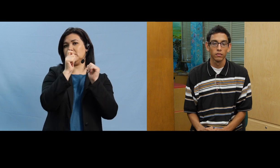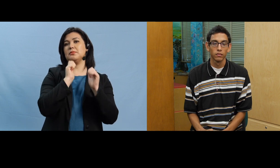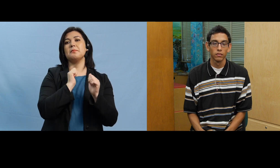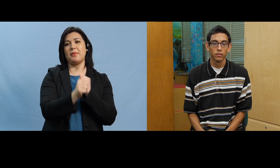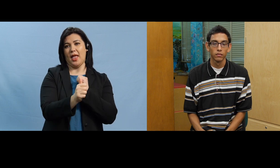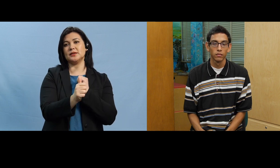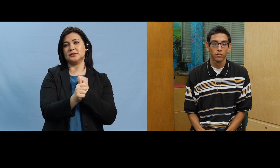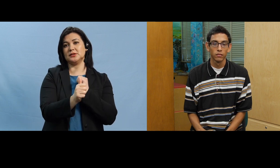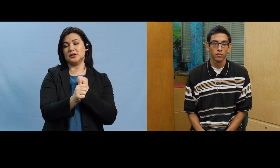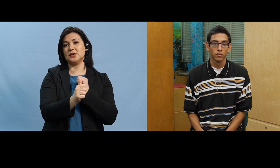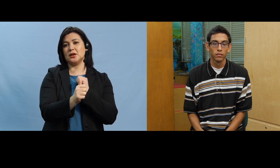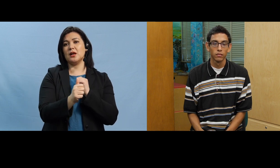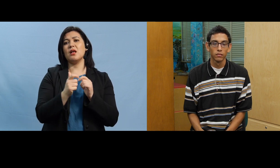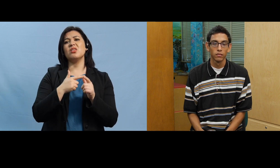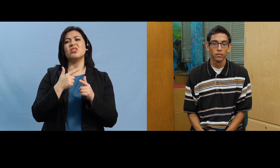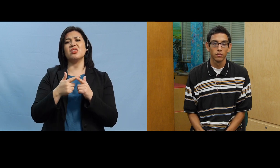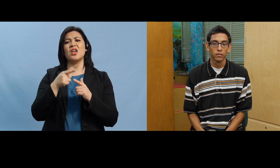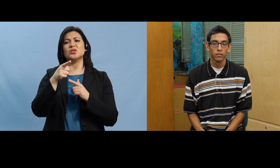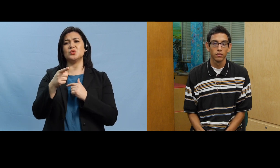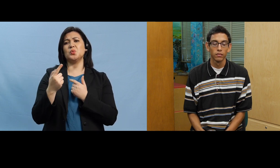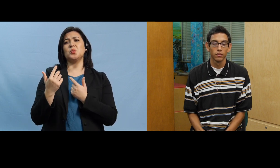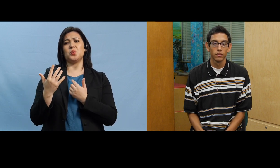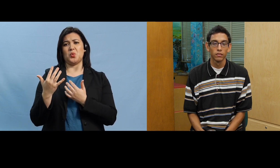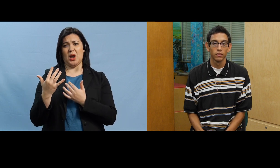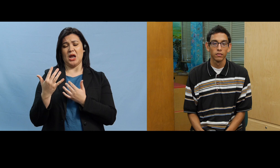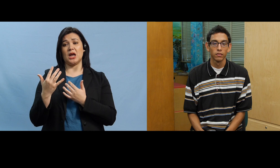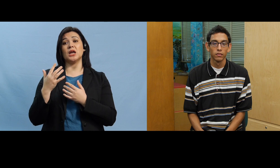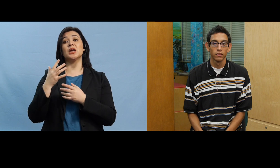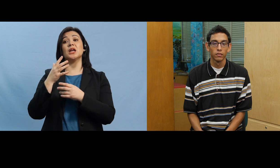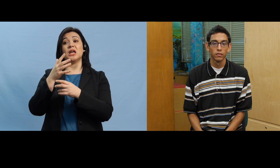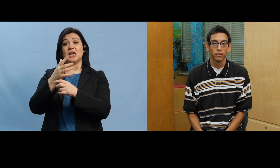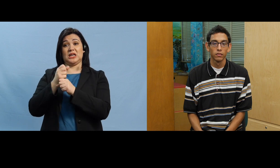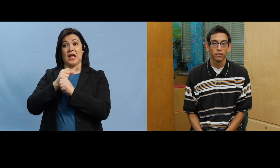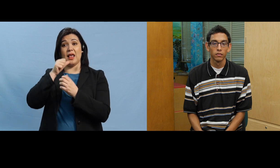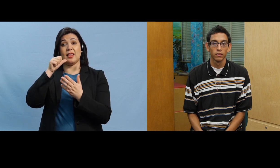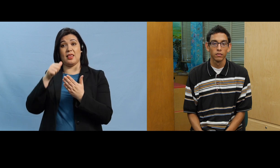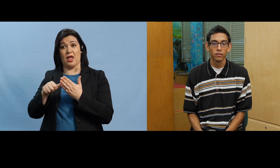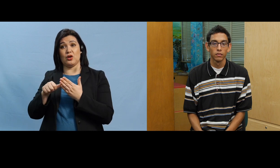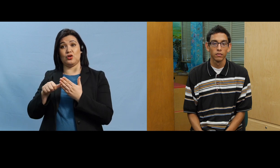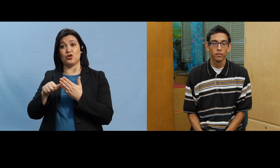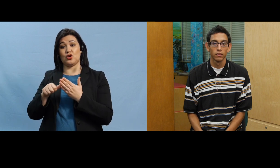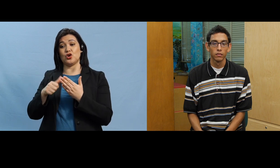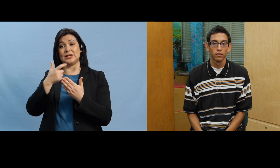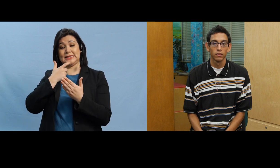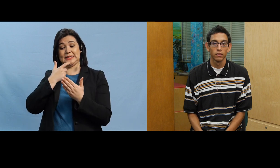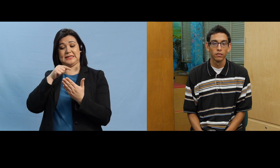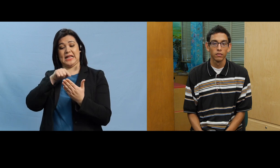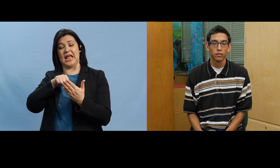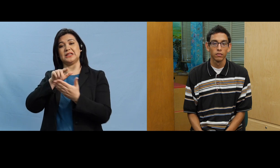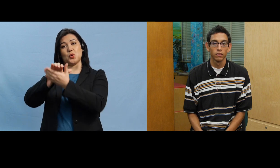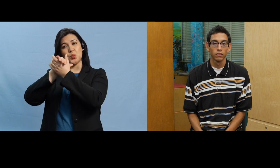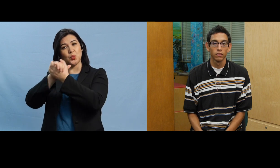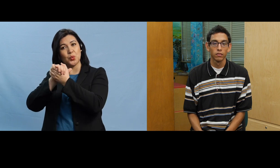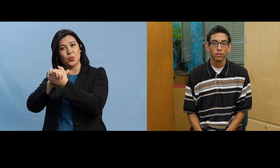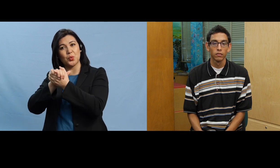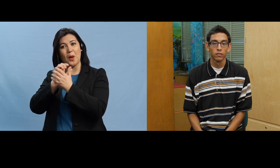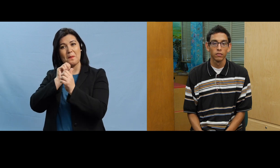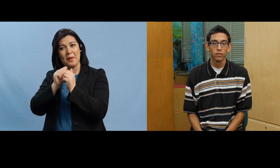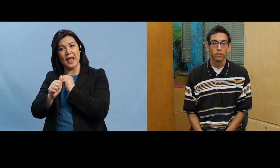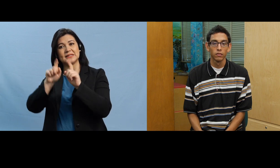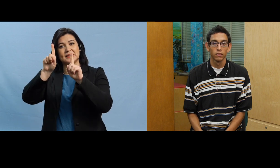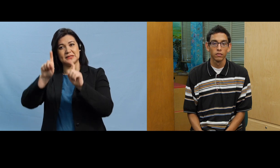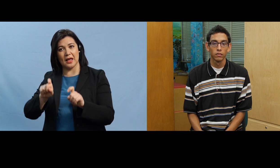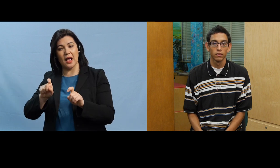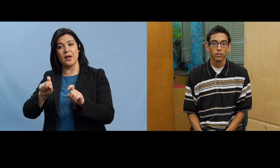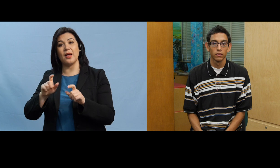después nos esperar y te van a mandar una carta diciendo felicidades pasó el examen y